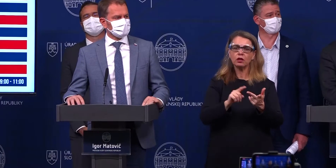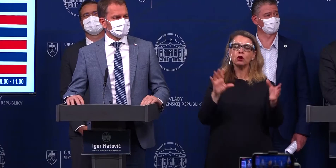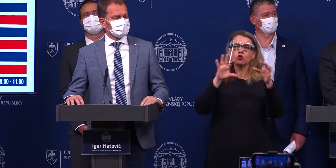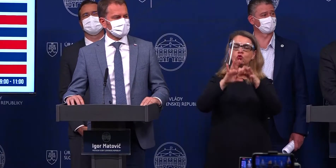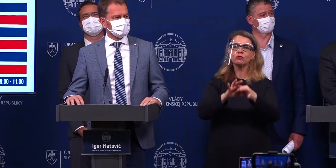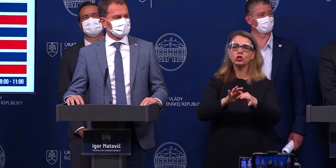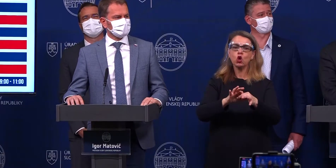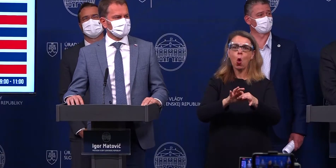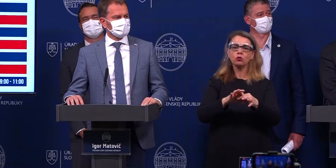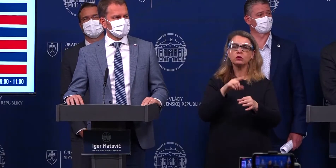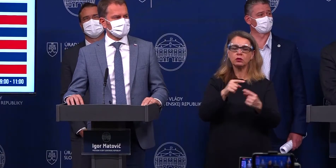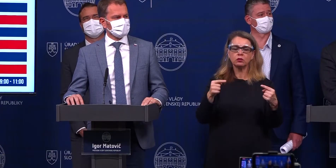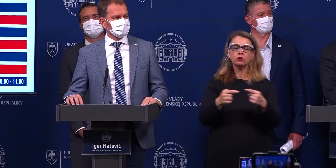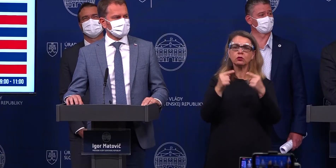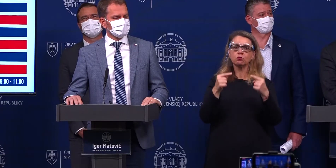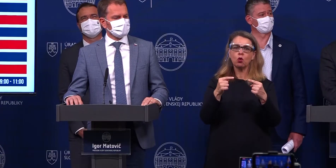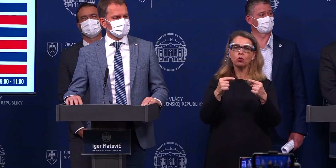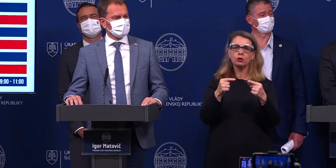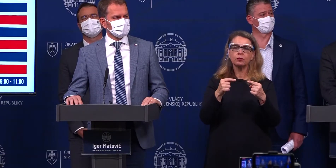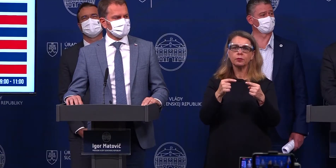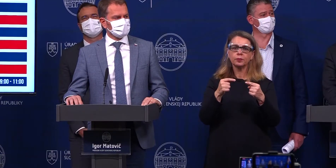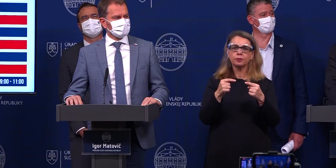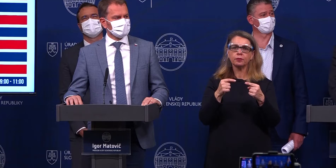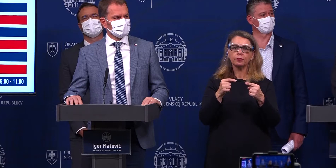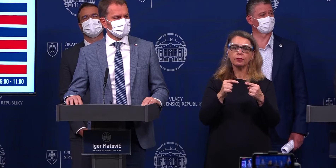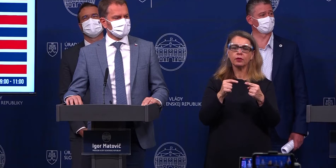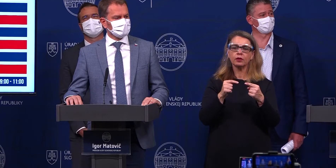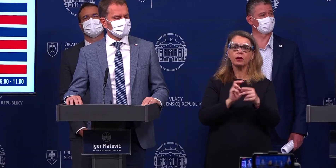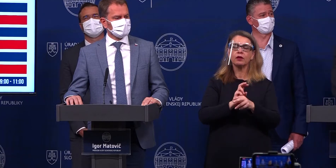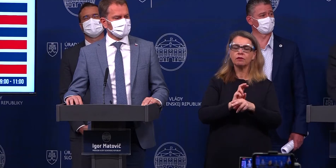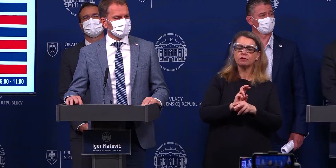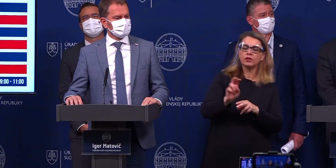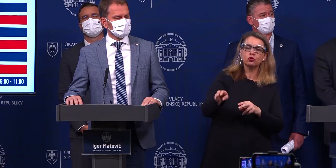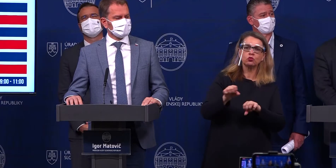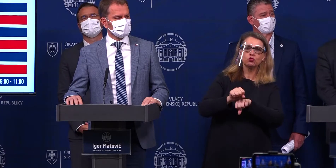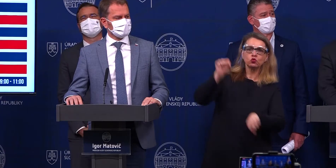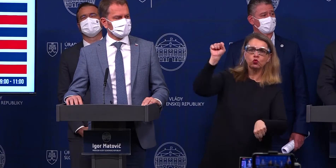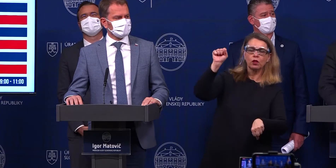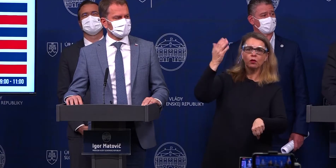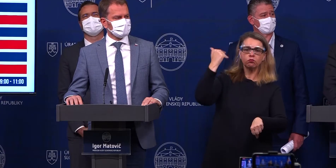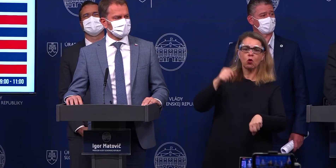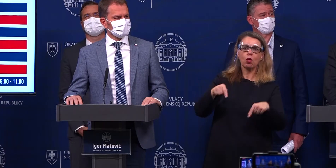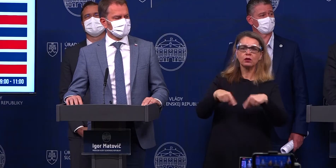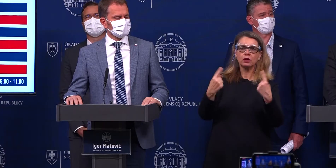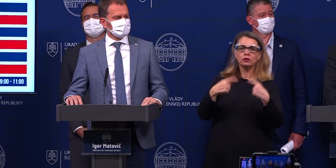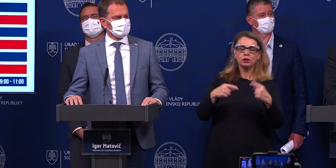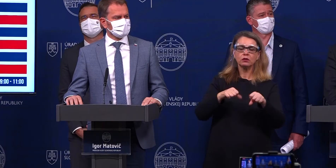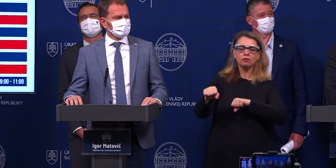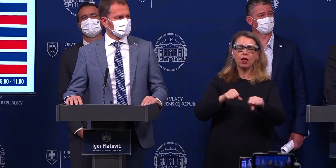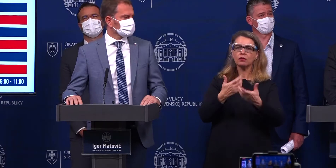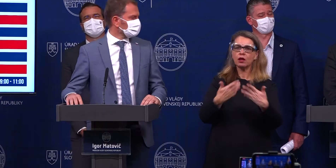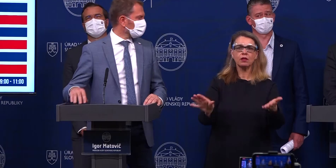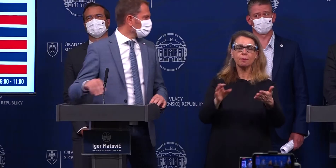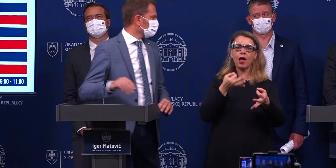súvislosti s tým sporom alebo s tým výstúpením Richarda Sulika, ktorý kritizoval, že vláda nemá dáta,